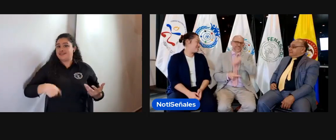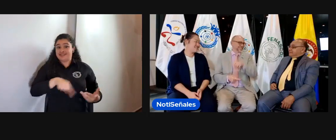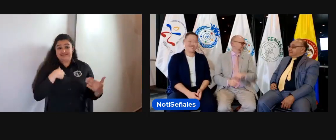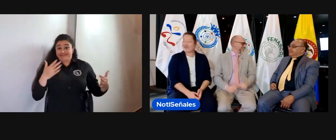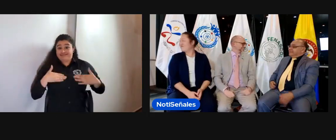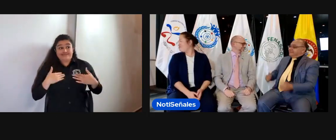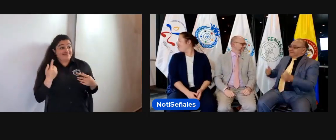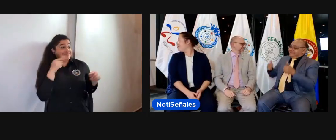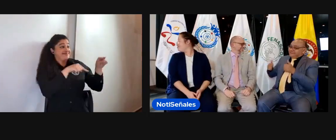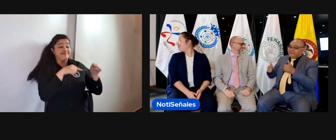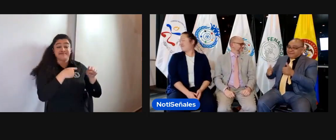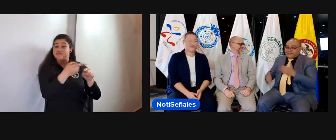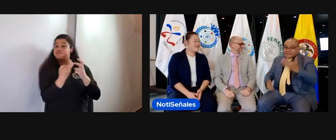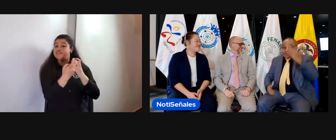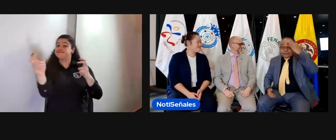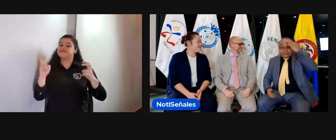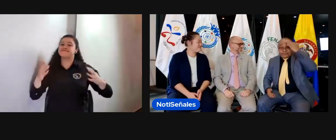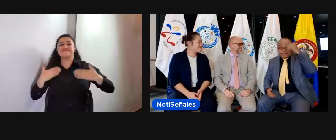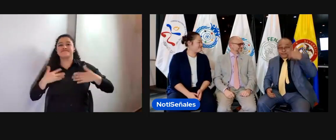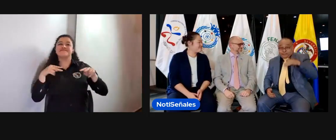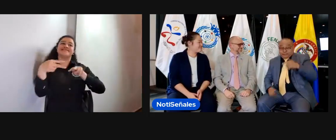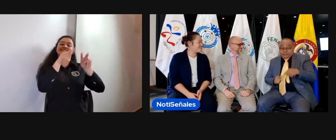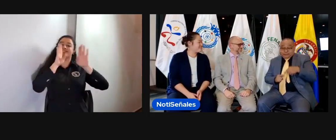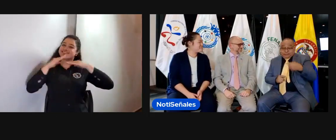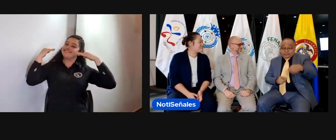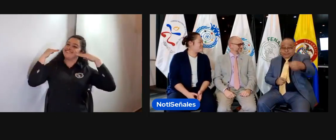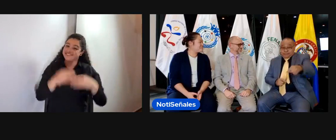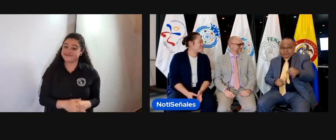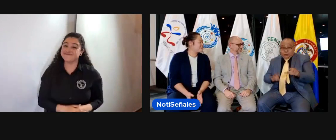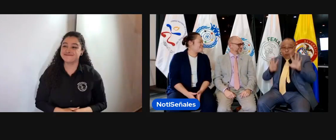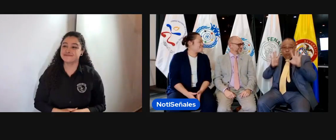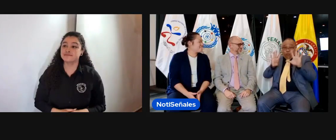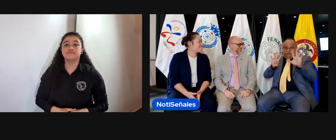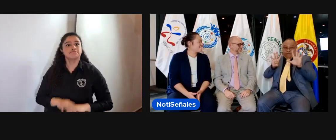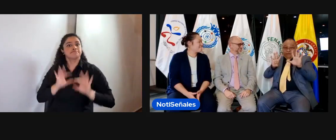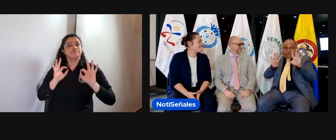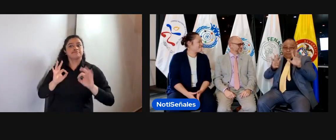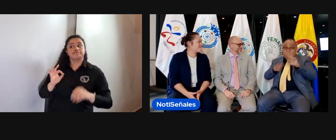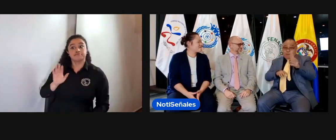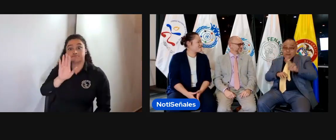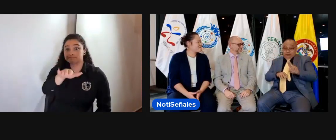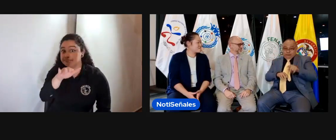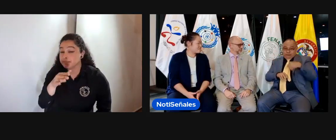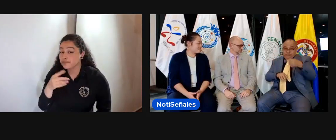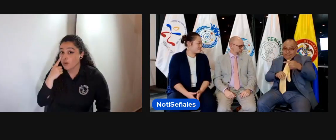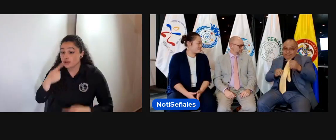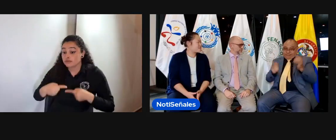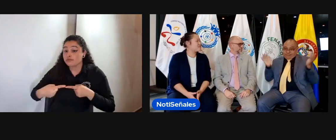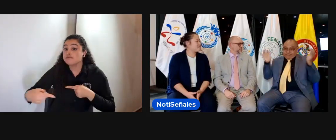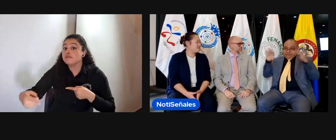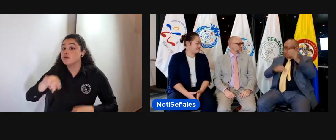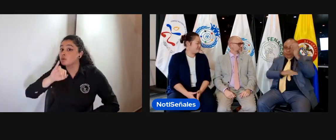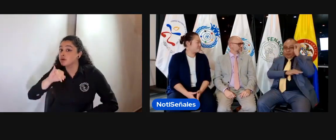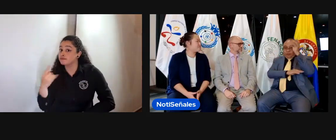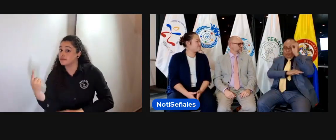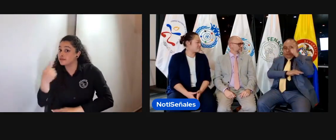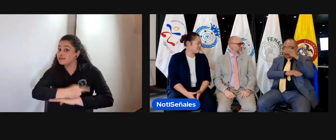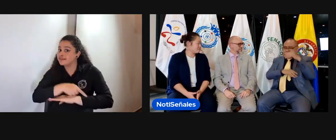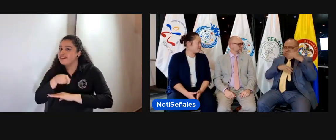que todos los miembros de la junta están muy contentos de estar en este espacio. No olviden nuestro encuentro el 9 de marzo,